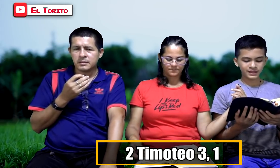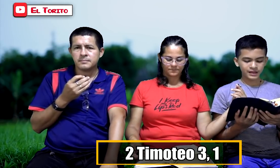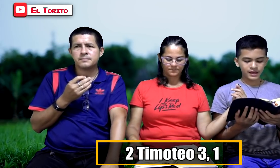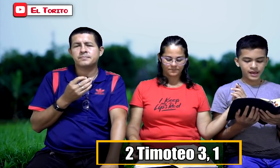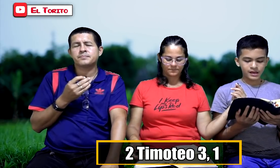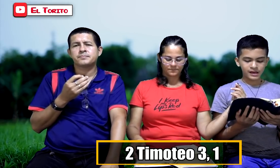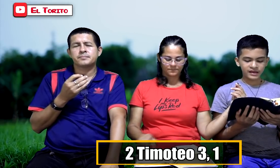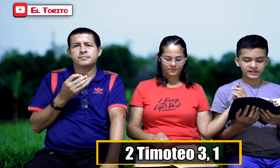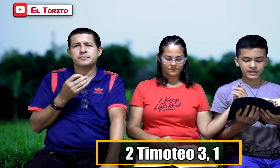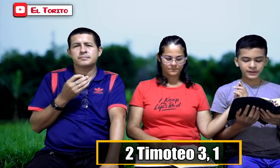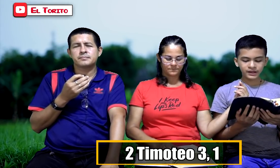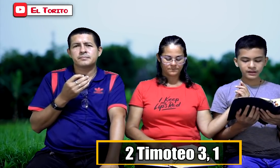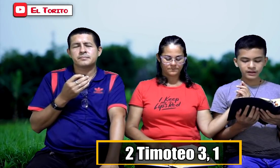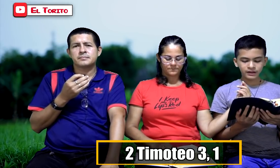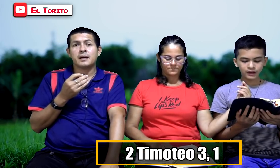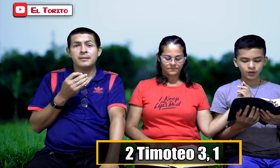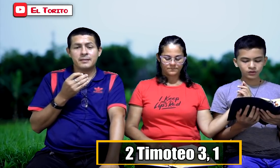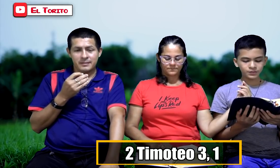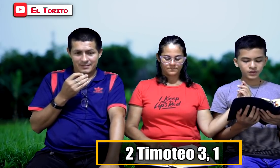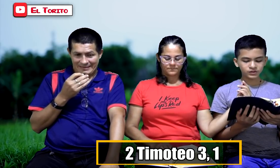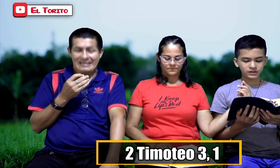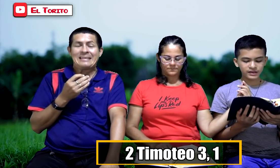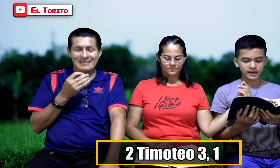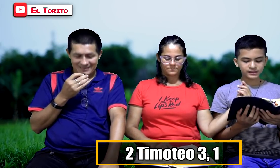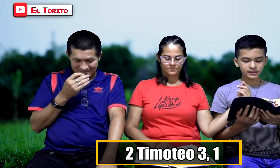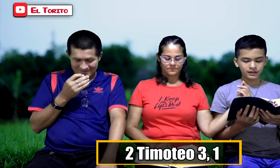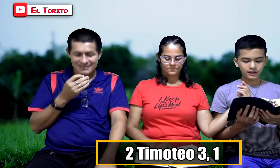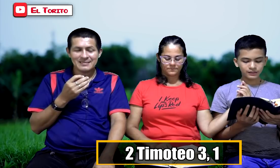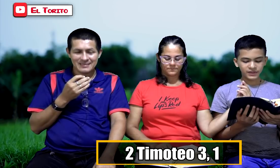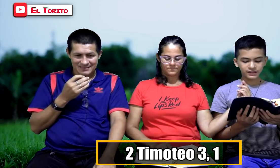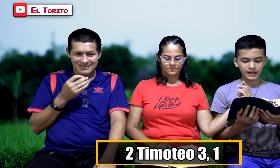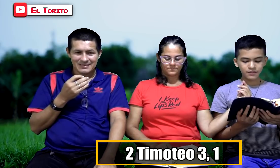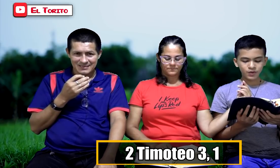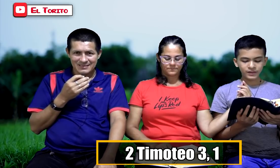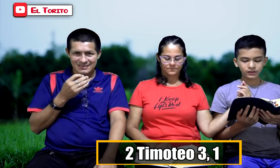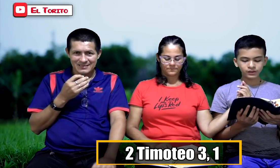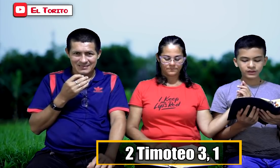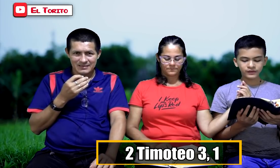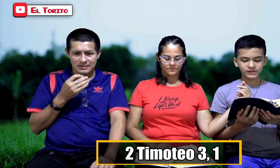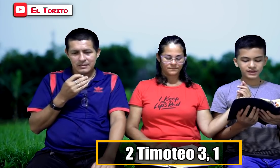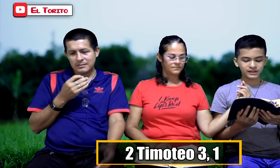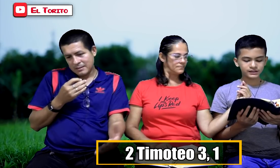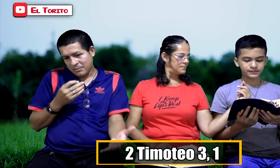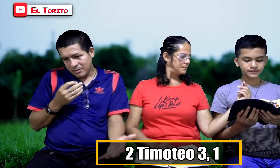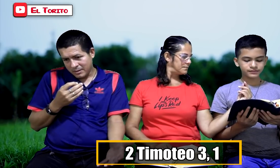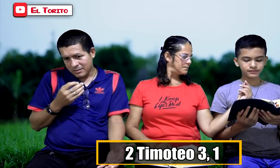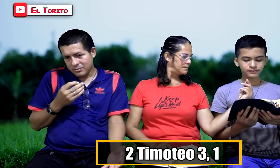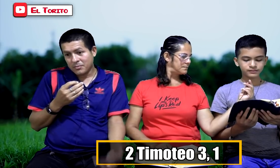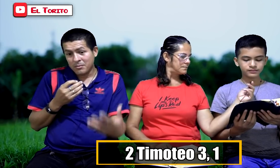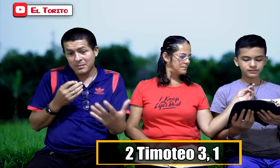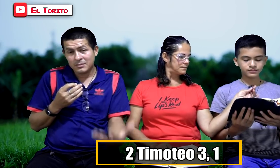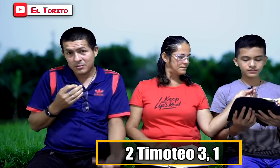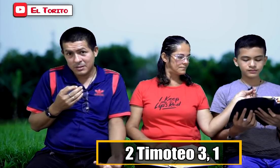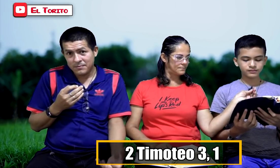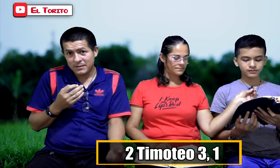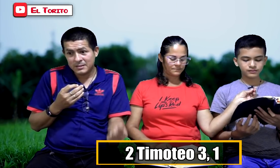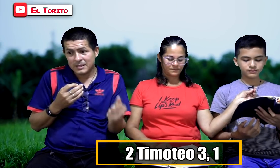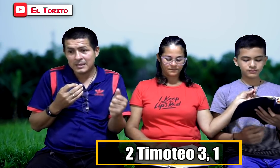Has de saber que en los últimos días vendrán momentos difíciles. Estamos en estos momentos difíciles que